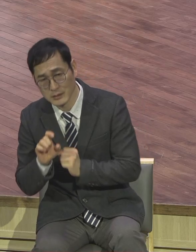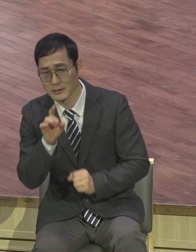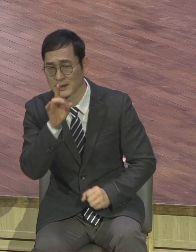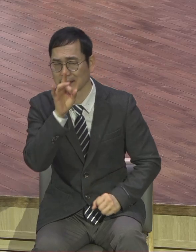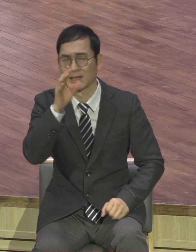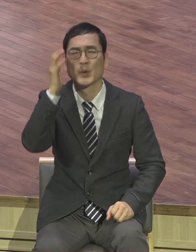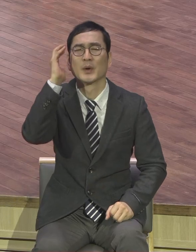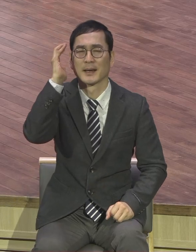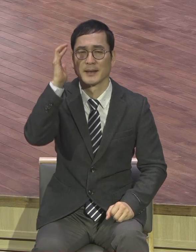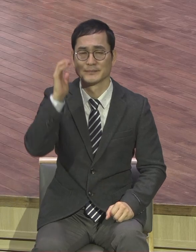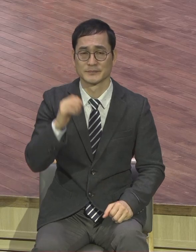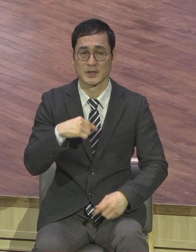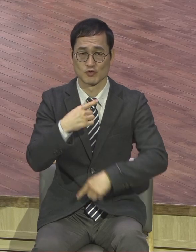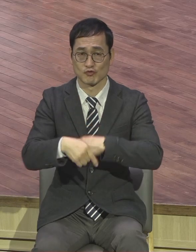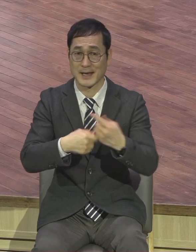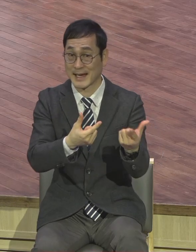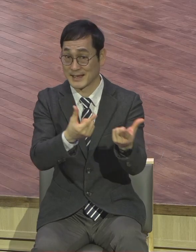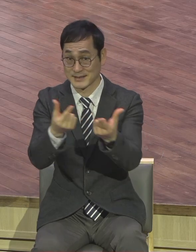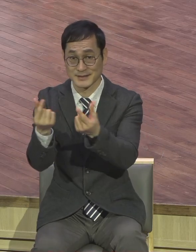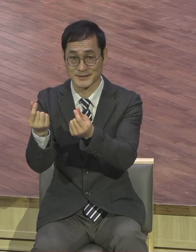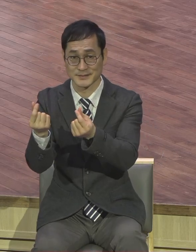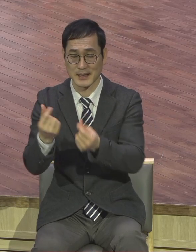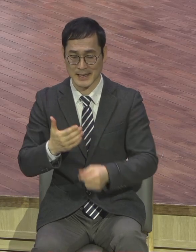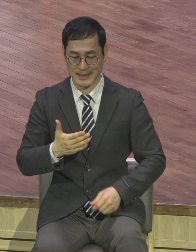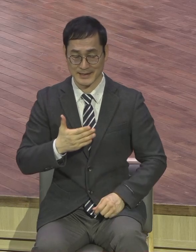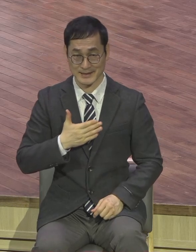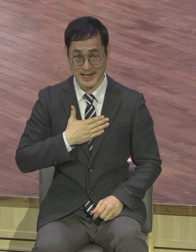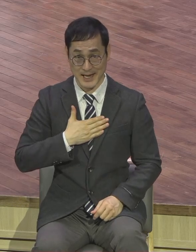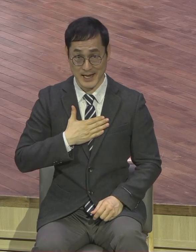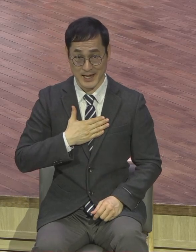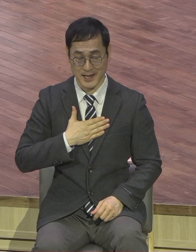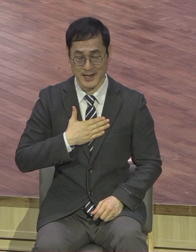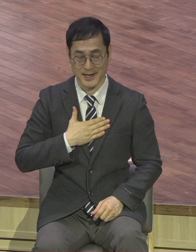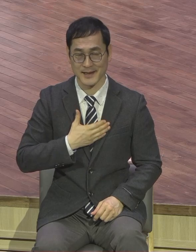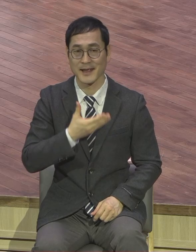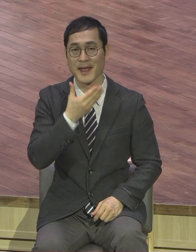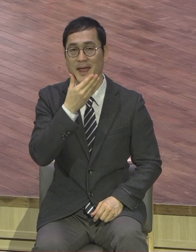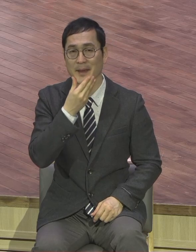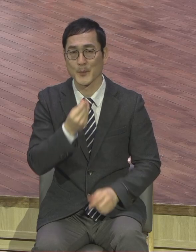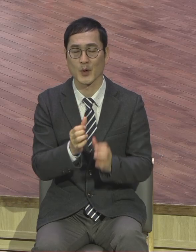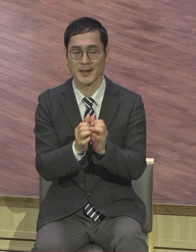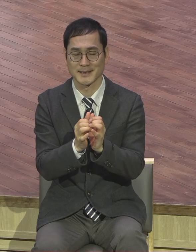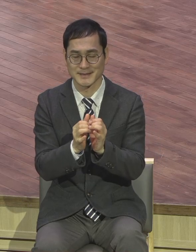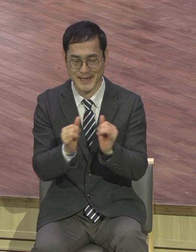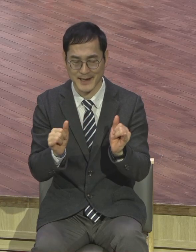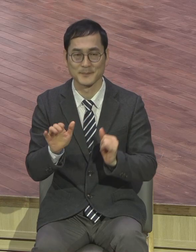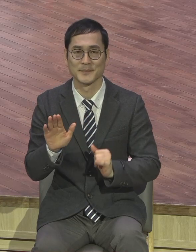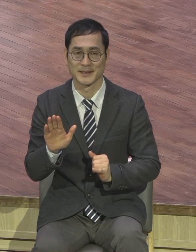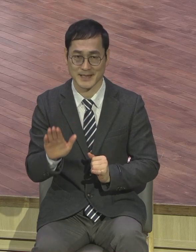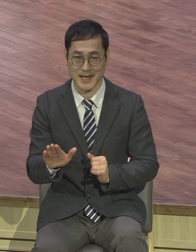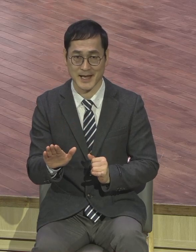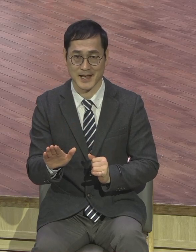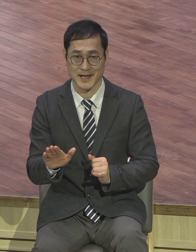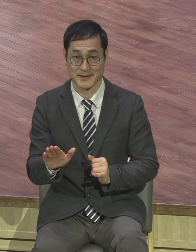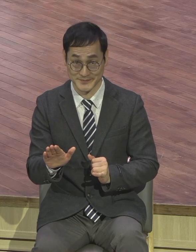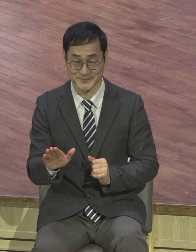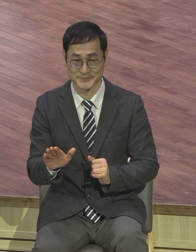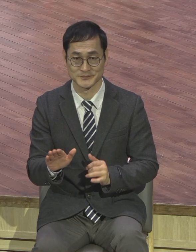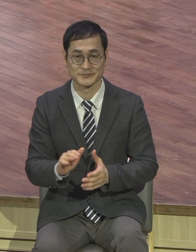나는 행복한 사람이다. 그거 고백할 수 있어야 돼요. 나같이 행복한 사람이 나와